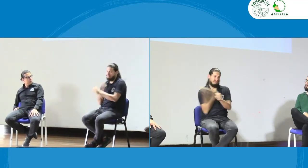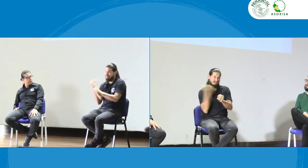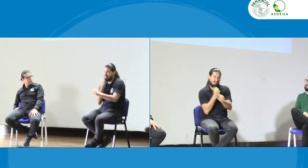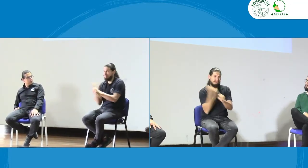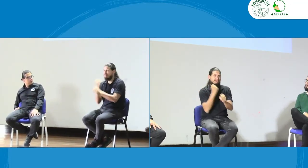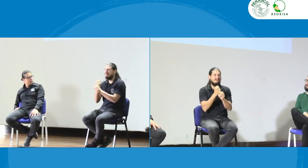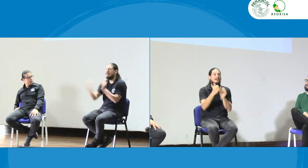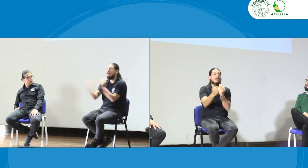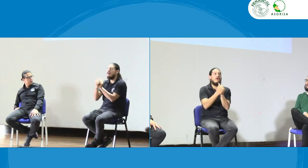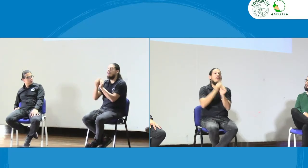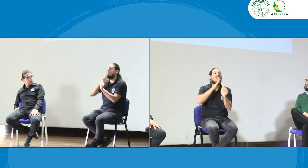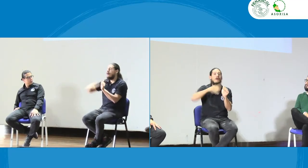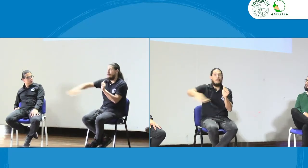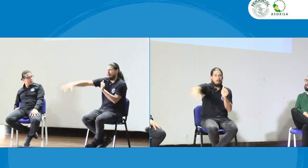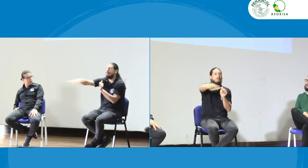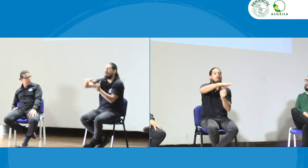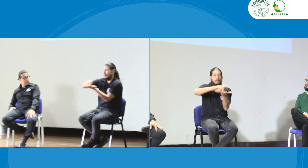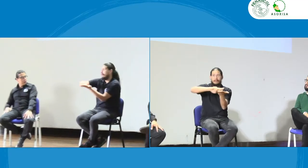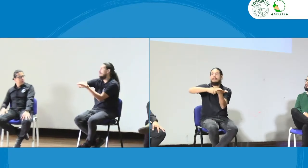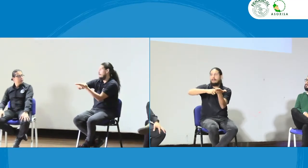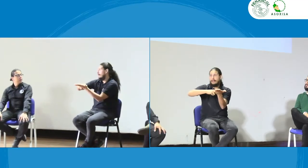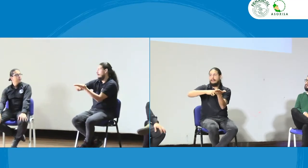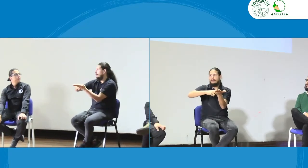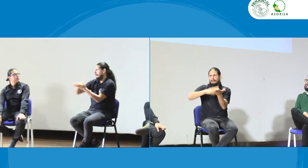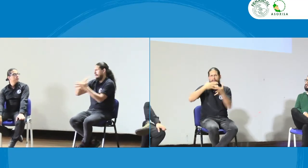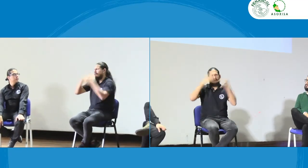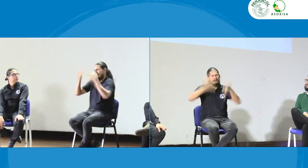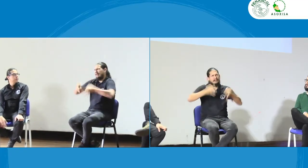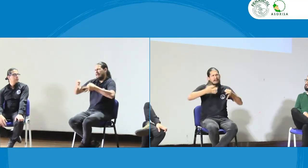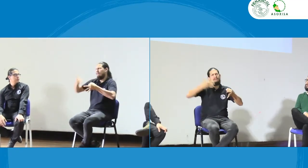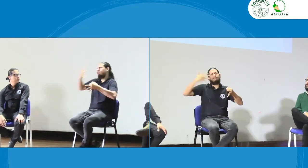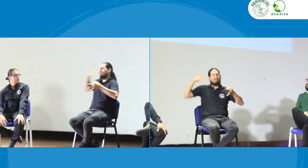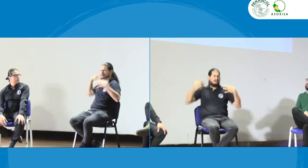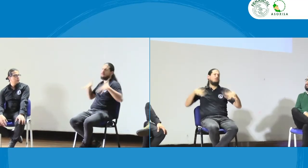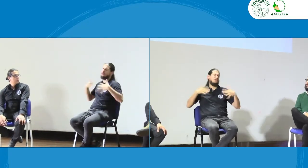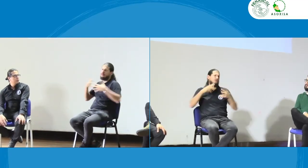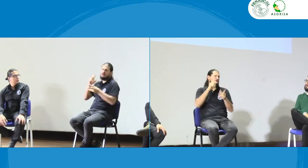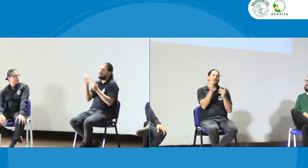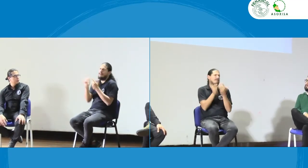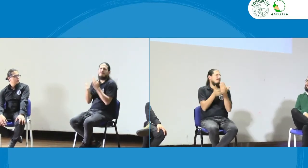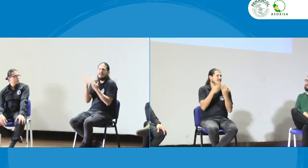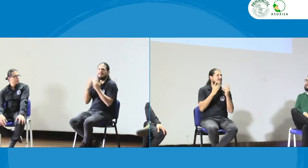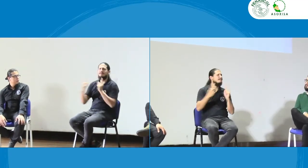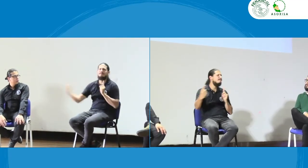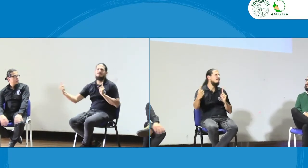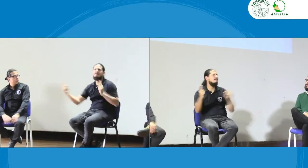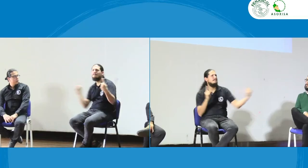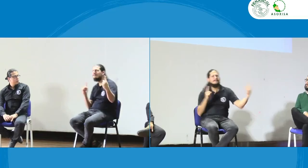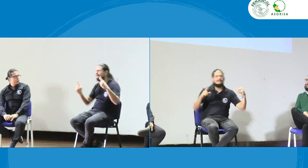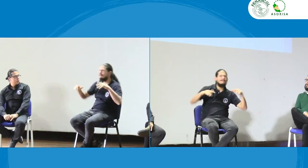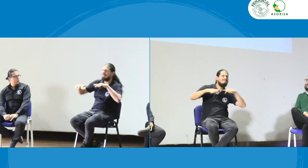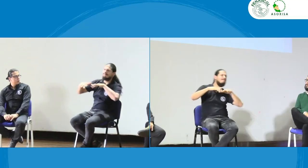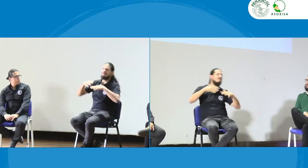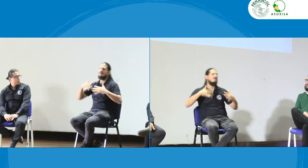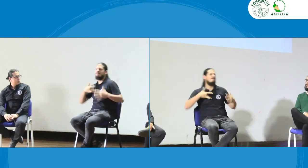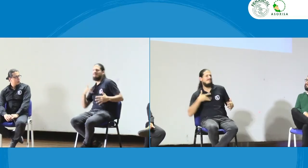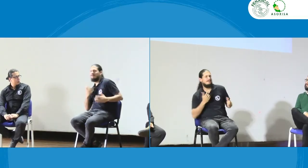la otra que es esta entonces juntas han ido trabajando de la mano con los intérpretes y esto es de tiempo no es